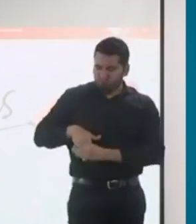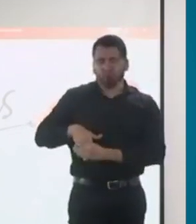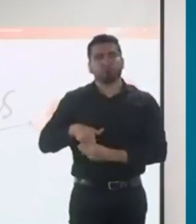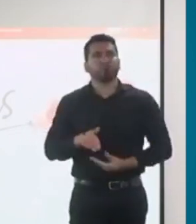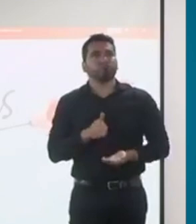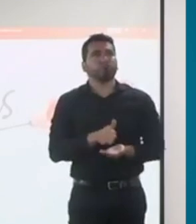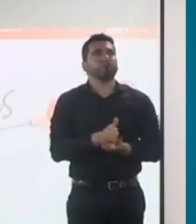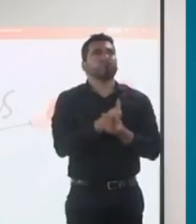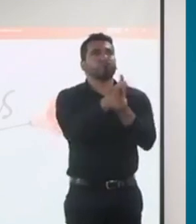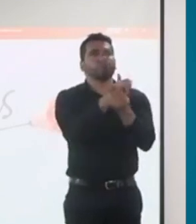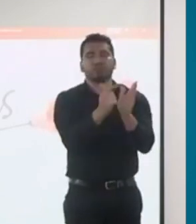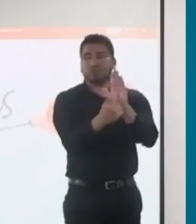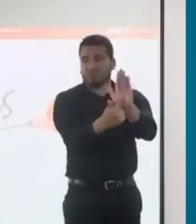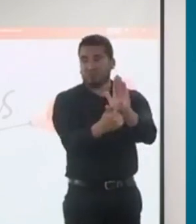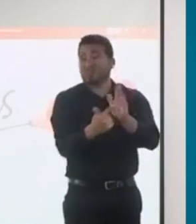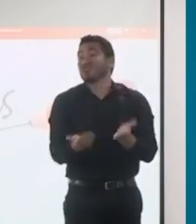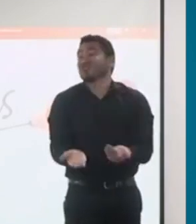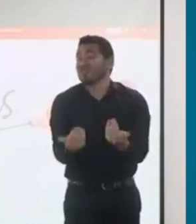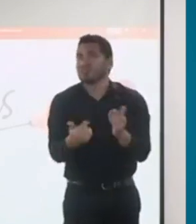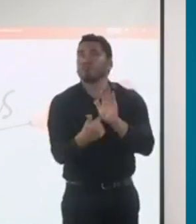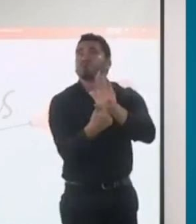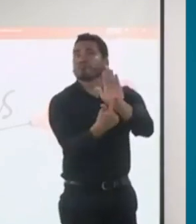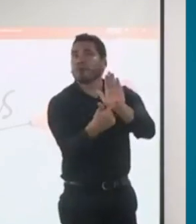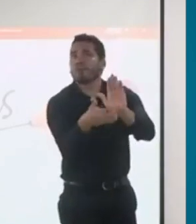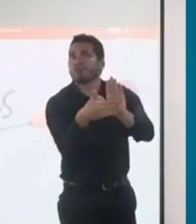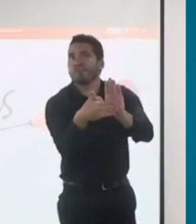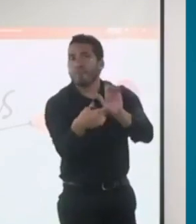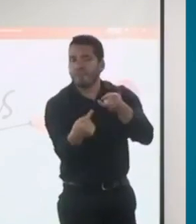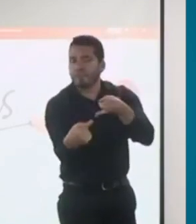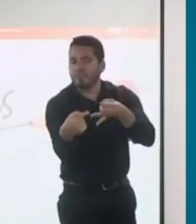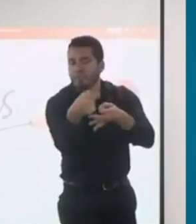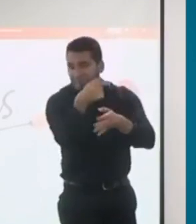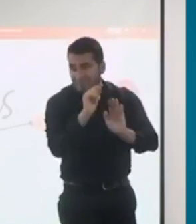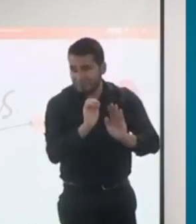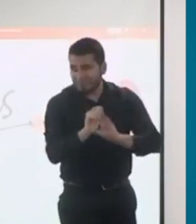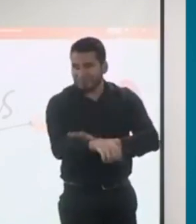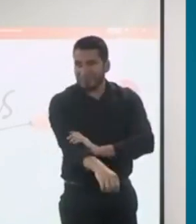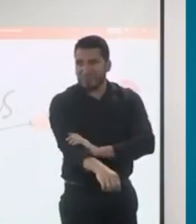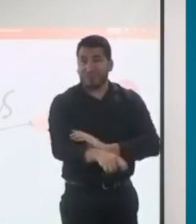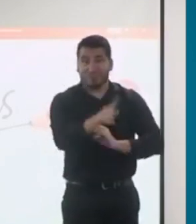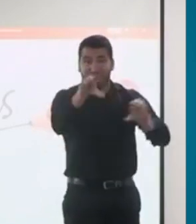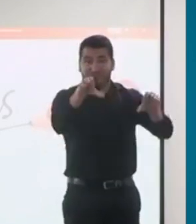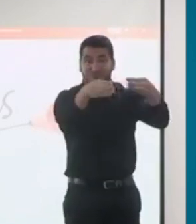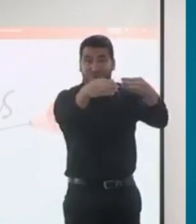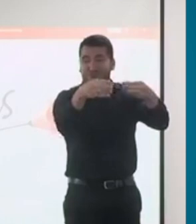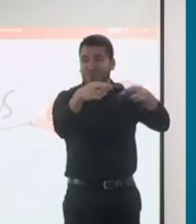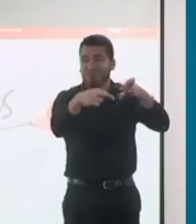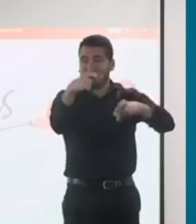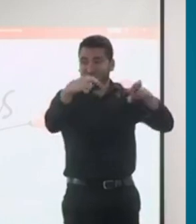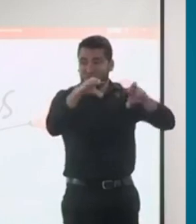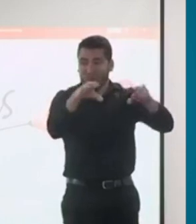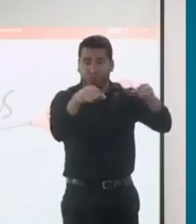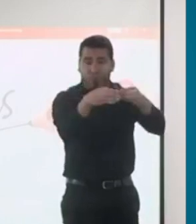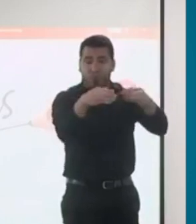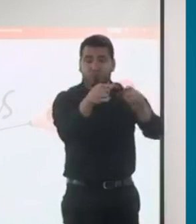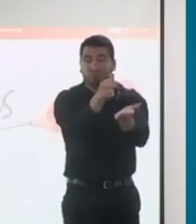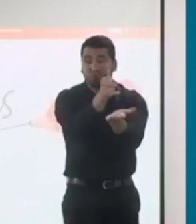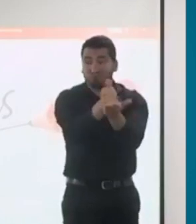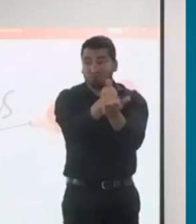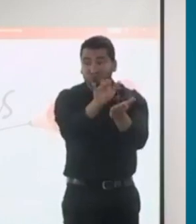también le iban a servir de referencia. Allí, cuando pasó a la consulta con el equipo multidisciplinario,